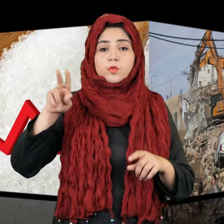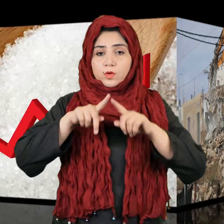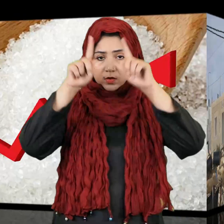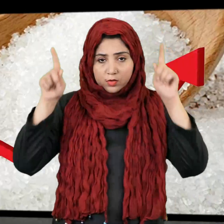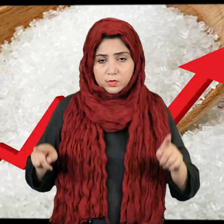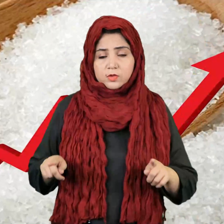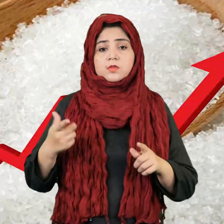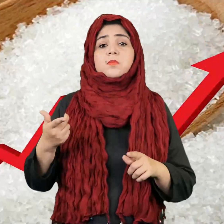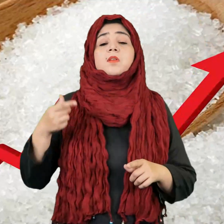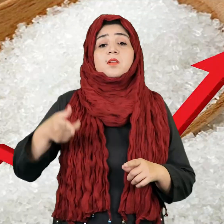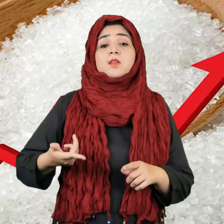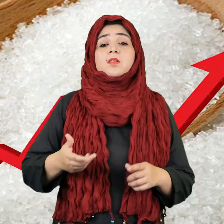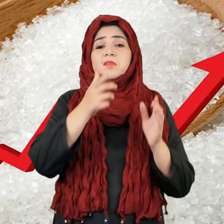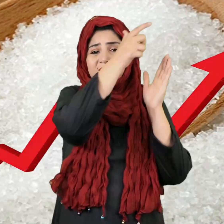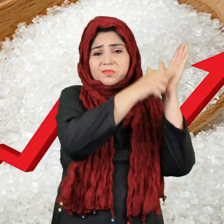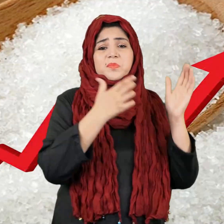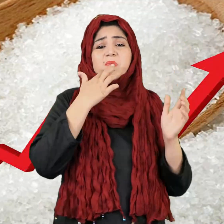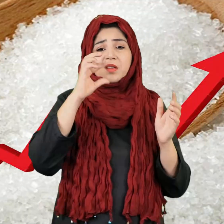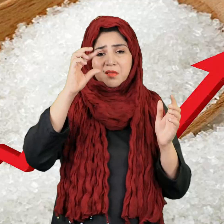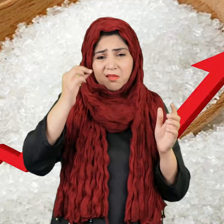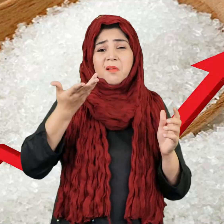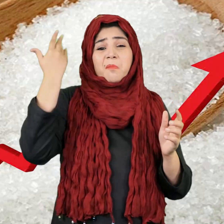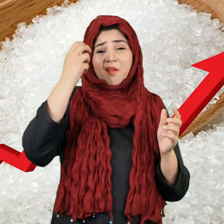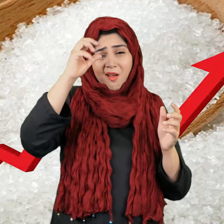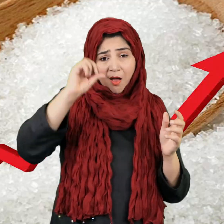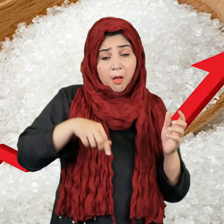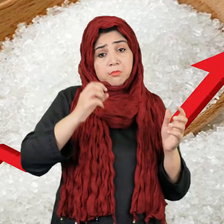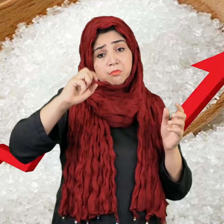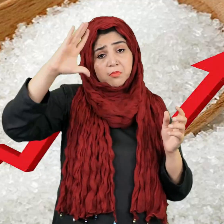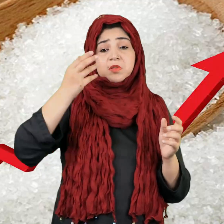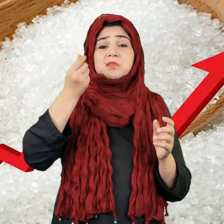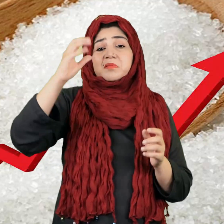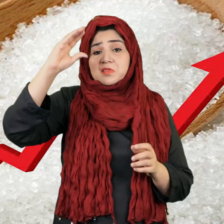यूडिलिटी स्टोर्स पर सबसेडी वाले सस्ती चीनी आठ रुपे फी किलो महंगी कर दी गई